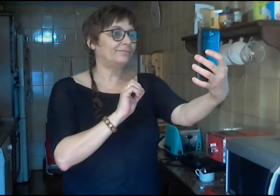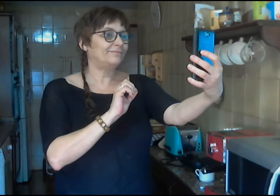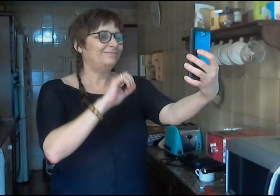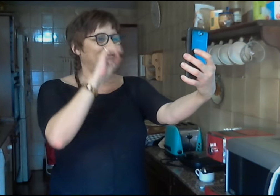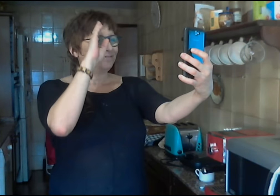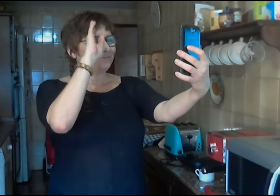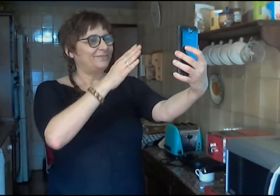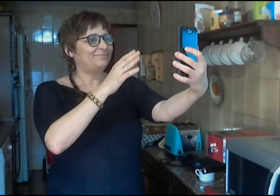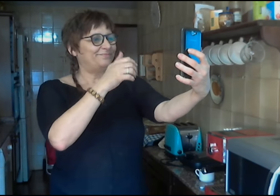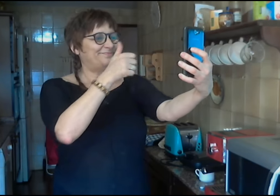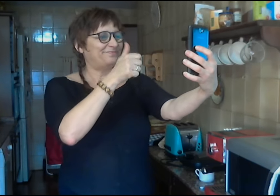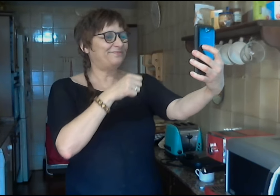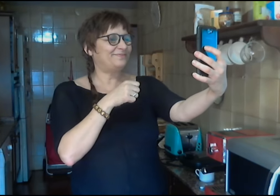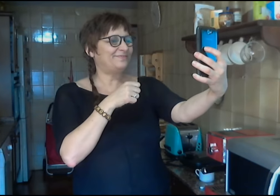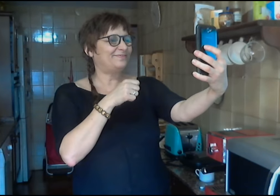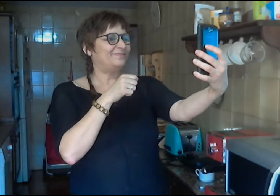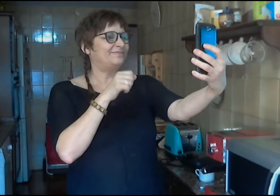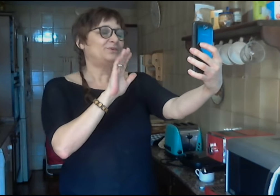Para dejar de comerte las uñas, Raylex, disponible en farmacias.